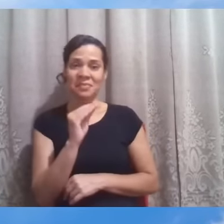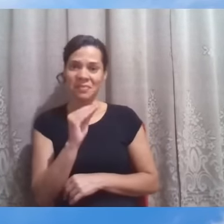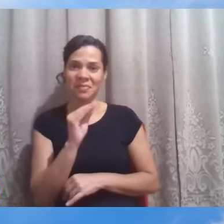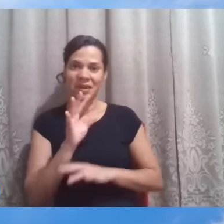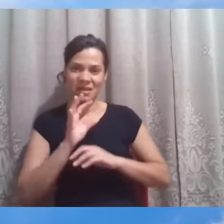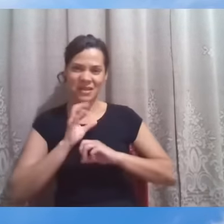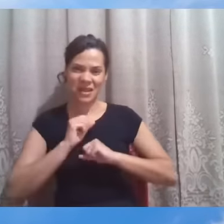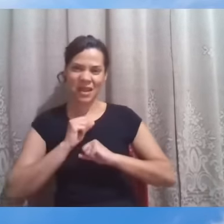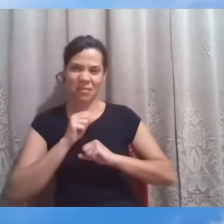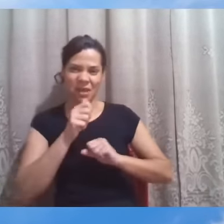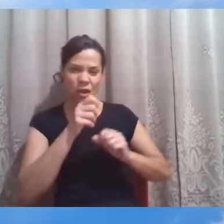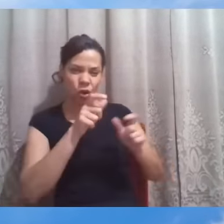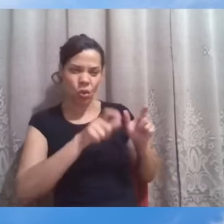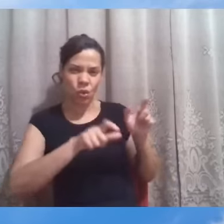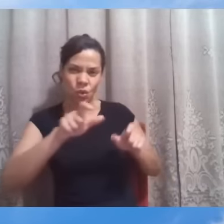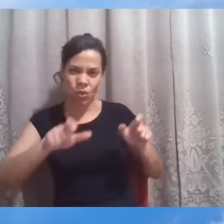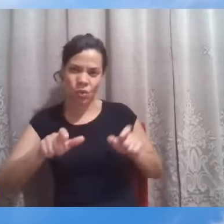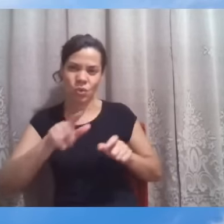né, dos judeus ali,